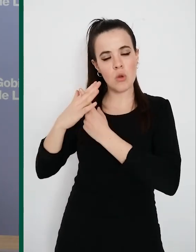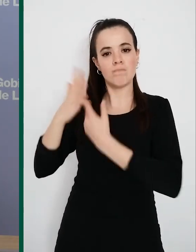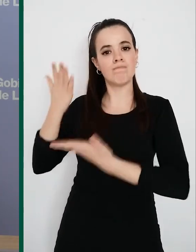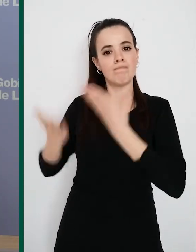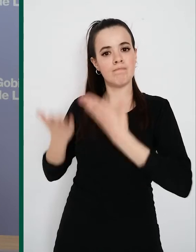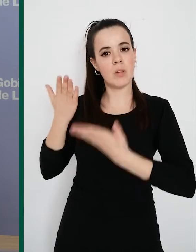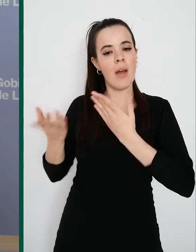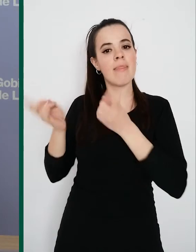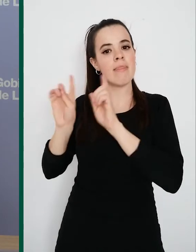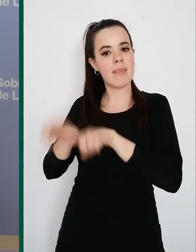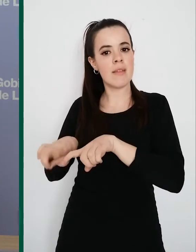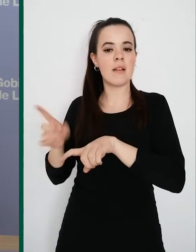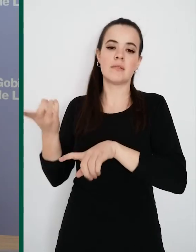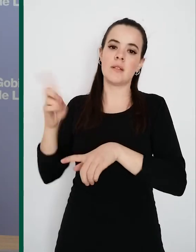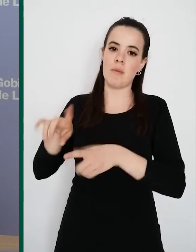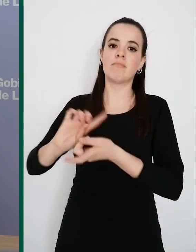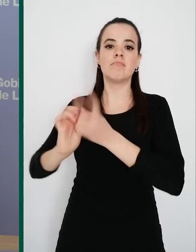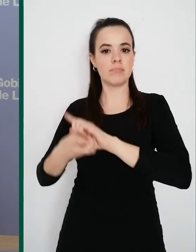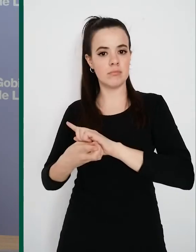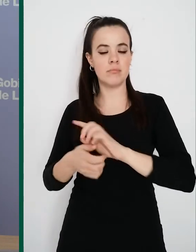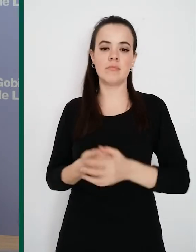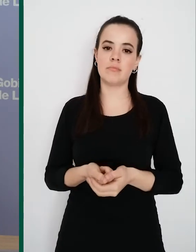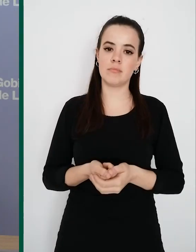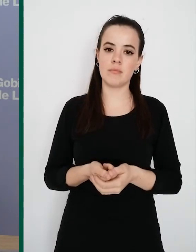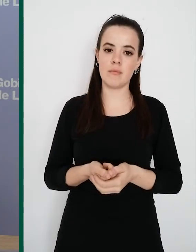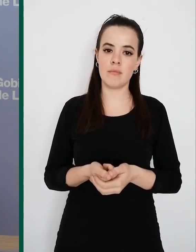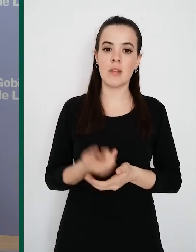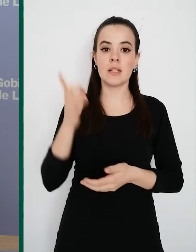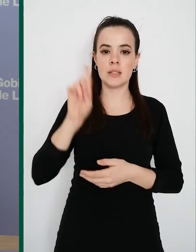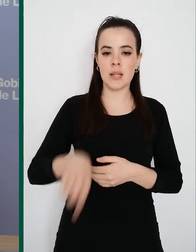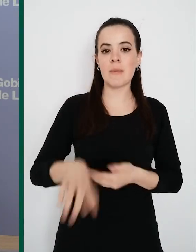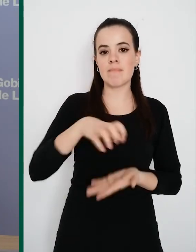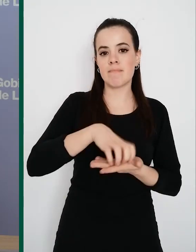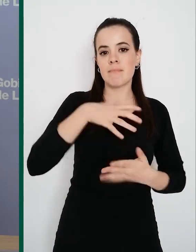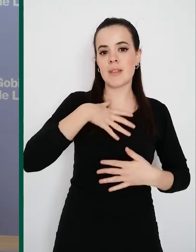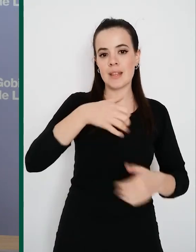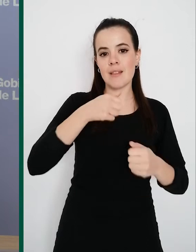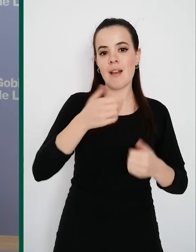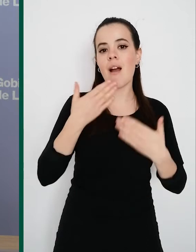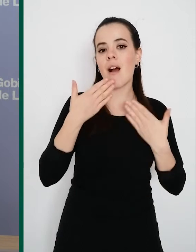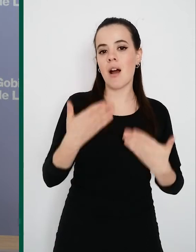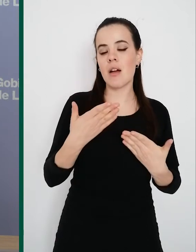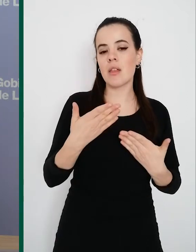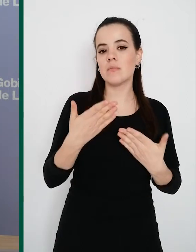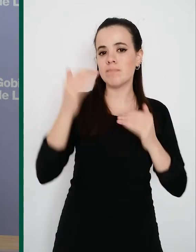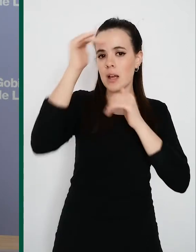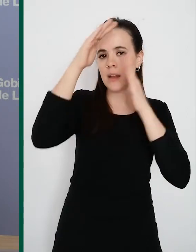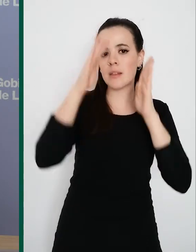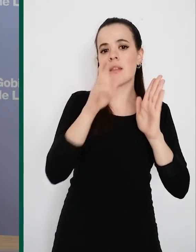citas. Igualmente, y como no podría ser de otra manera, la atención primaria ha continuado atenta a las mujeres embarazadas en la